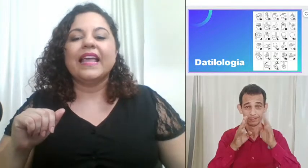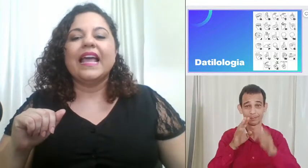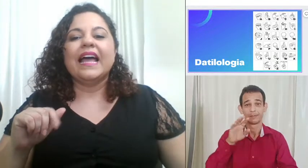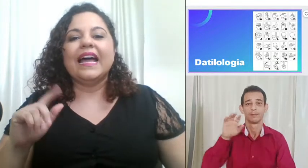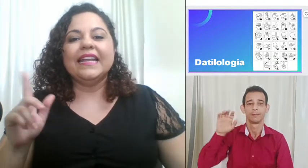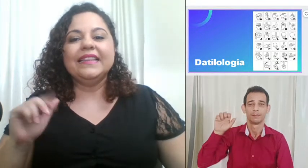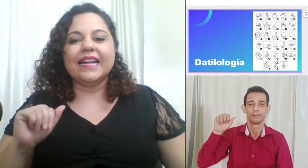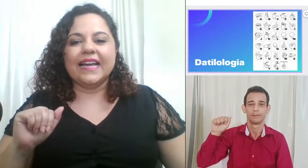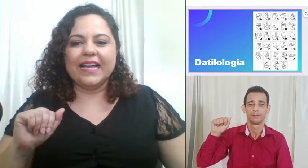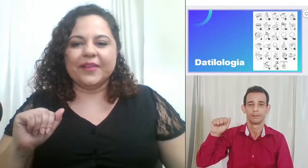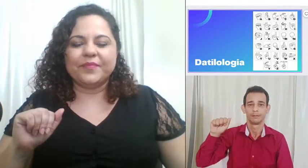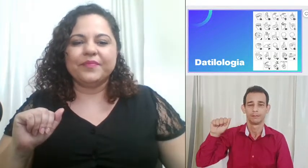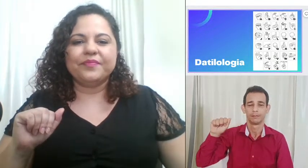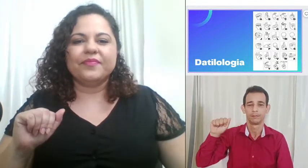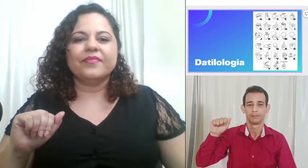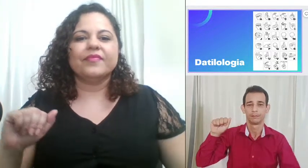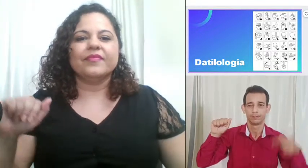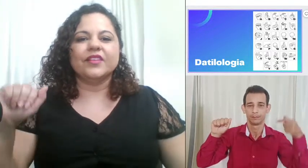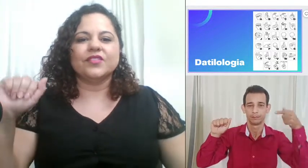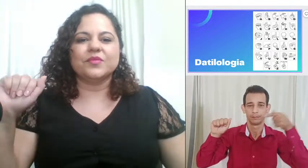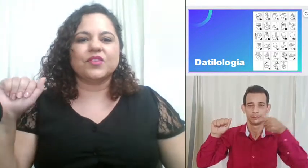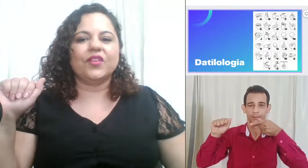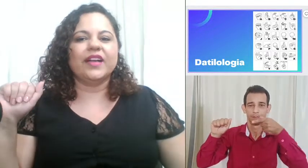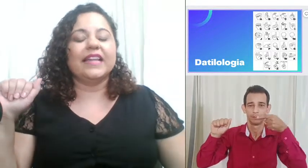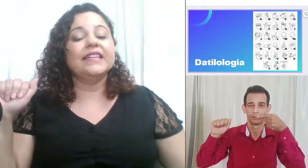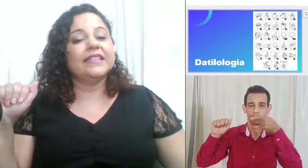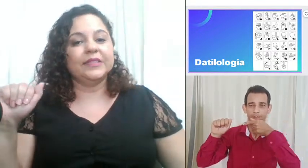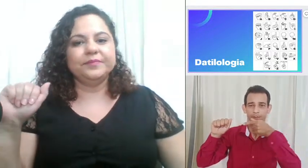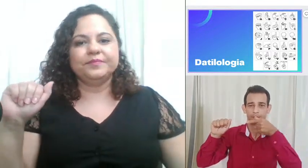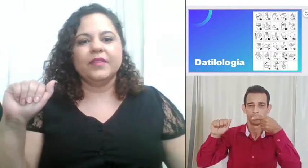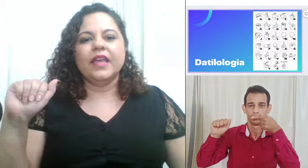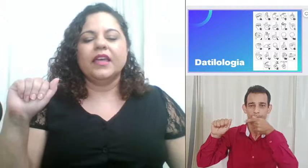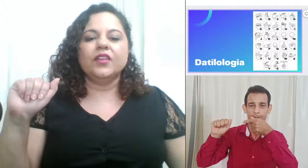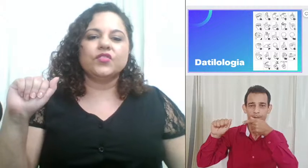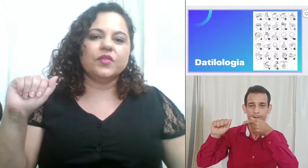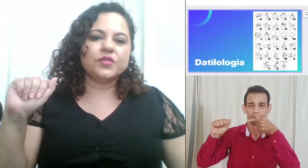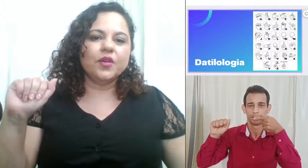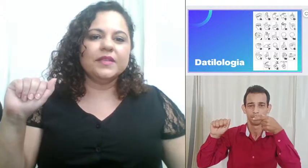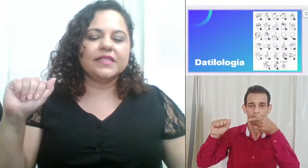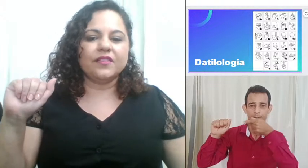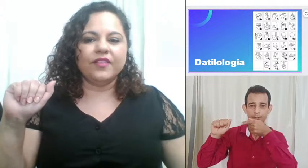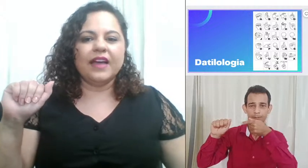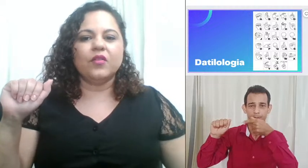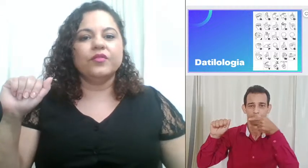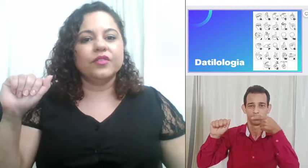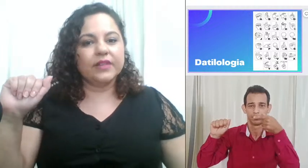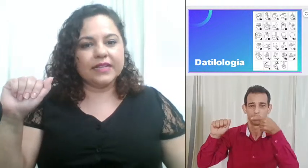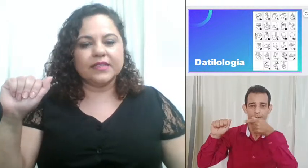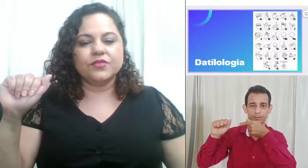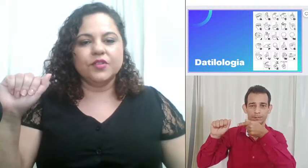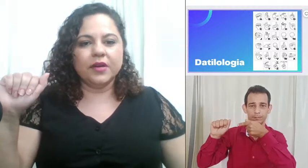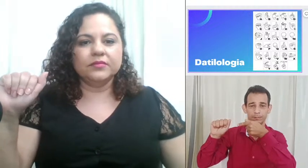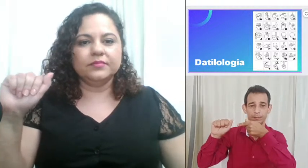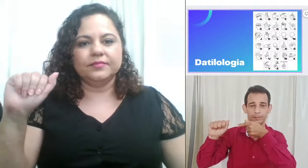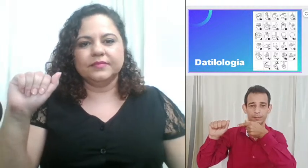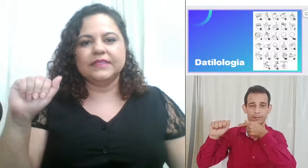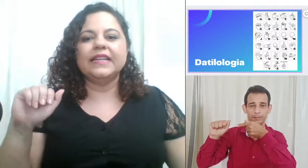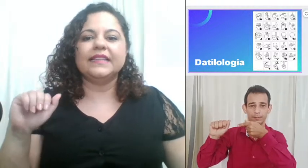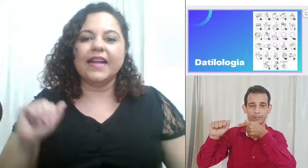A a letra A nós vamos colocá-la aqui e nós vamos observar a configuração de mão da letra